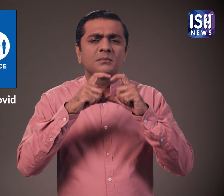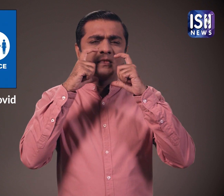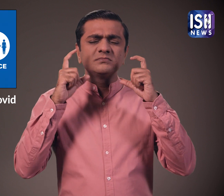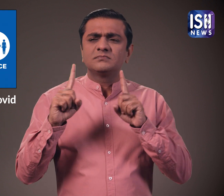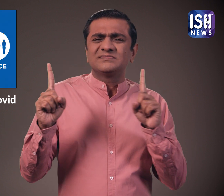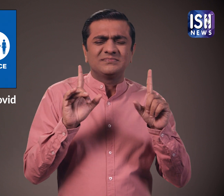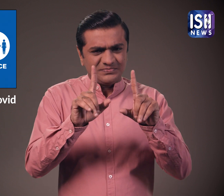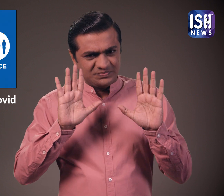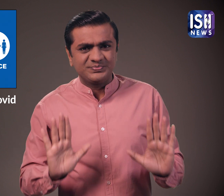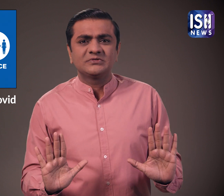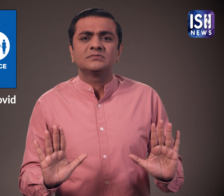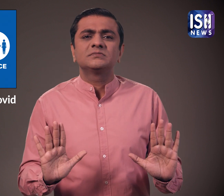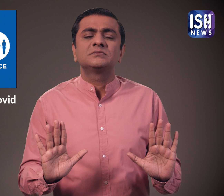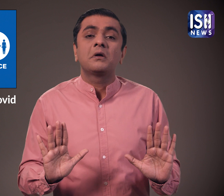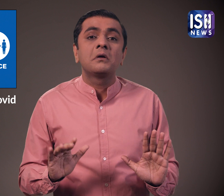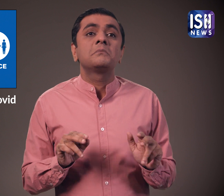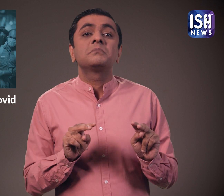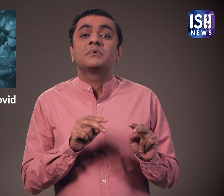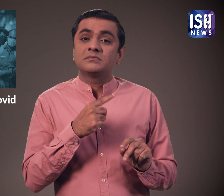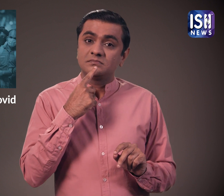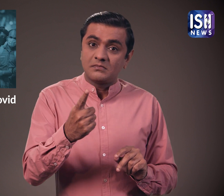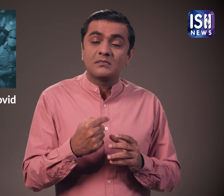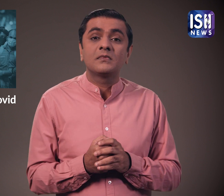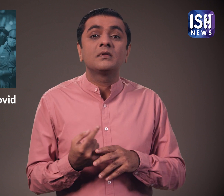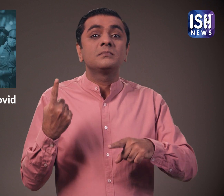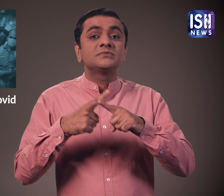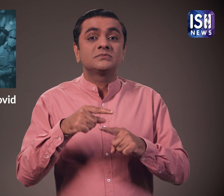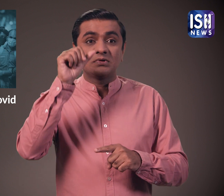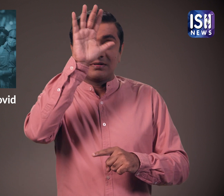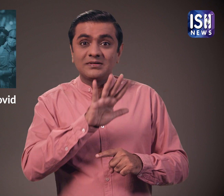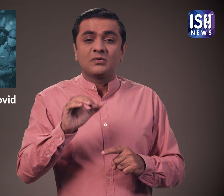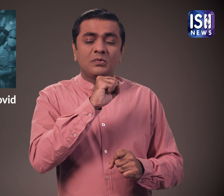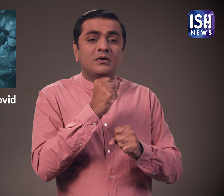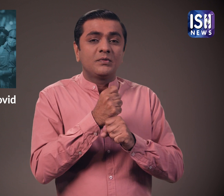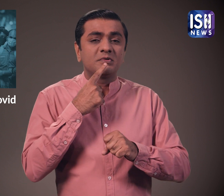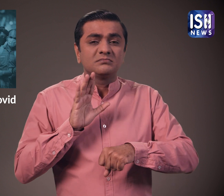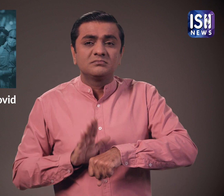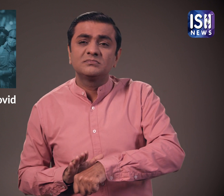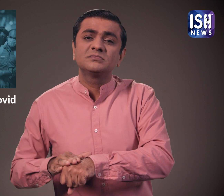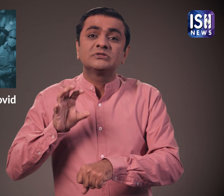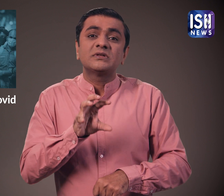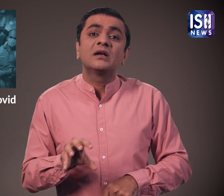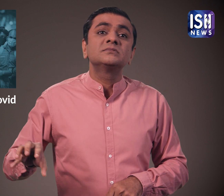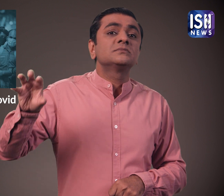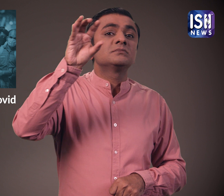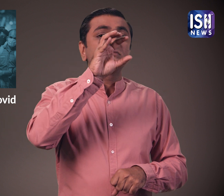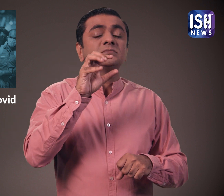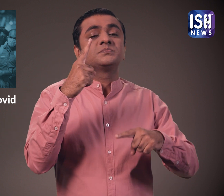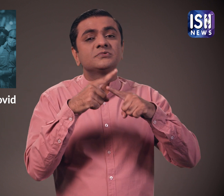सानिटाइज करने मास्क पहने और सोशल डिस्टेंसिंग का पालन करने की जरूरत है केंद्र सरकार ने राज्य और केंद्र साशत